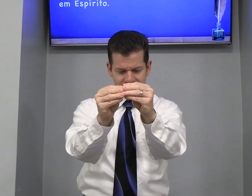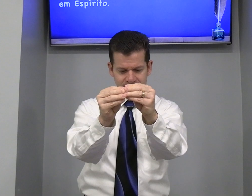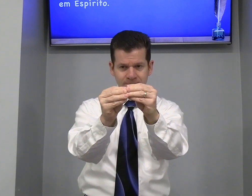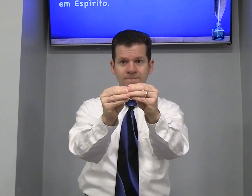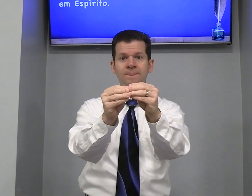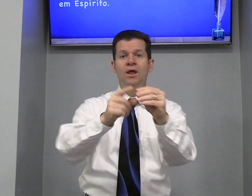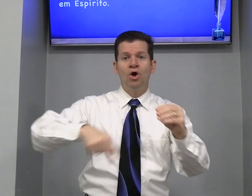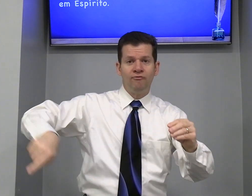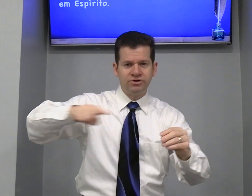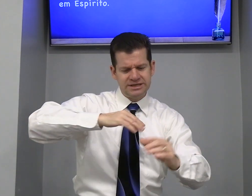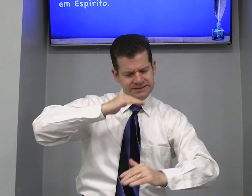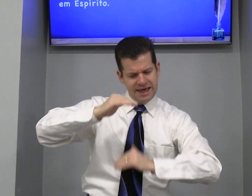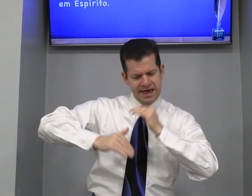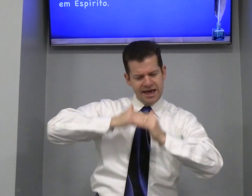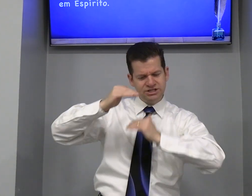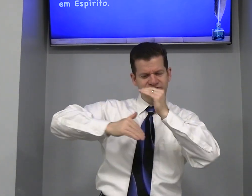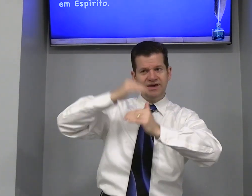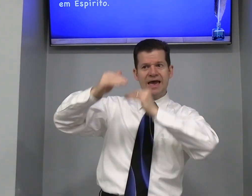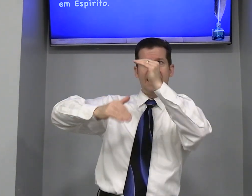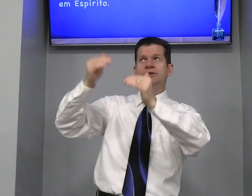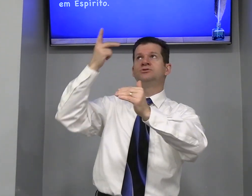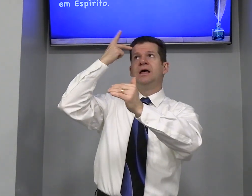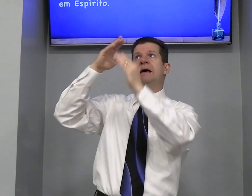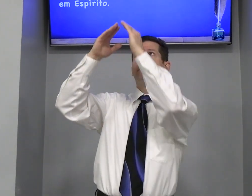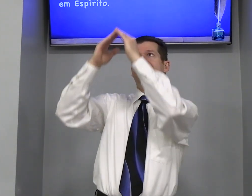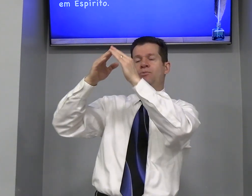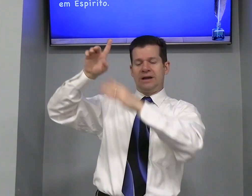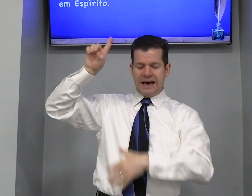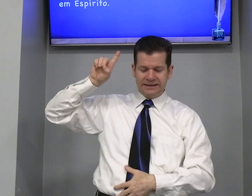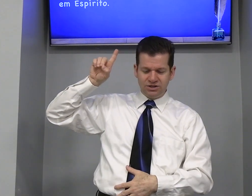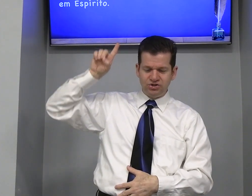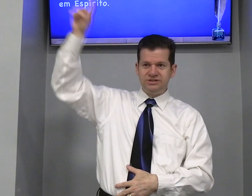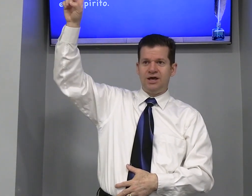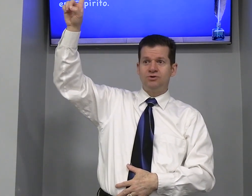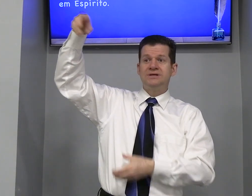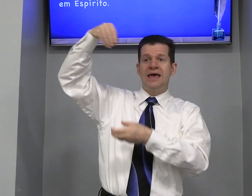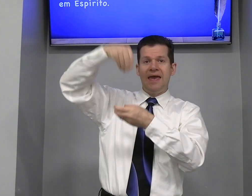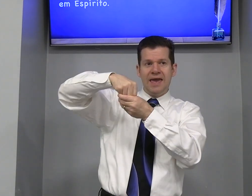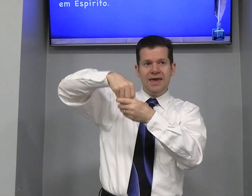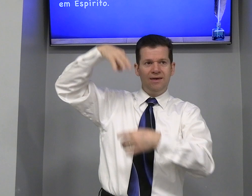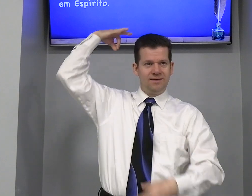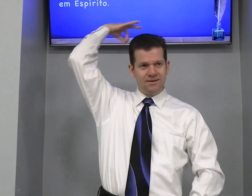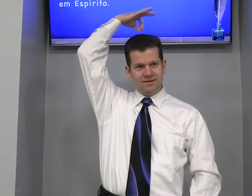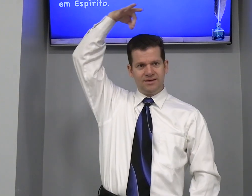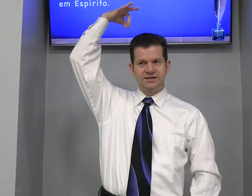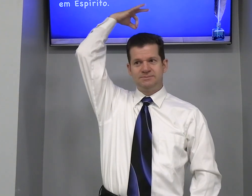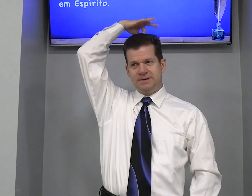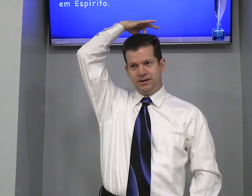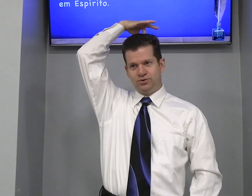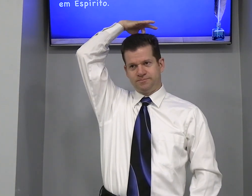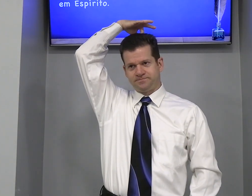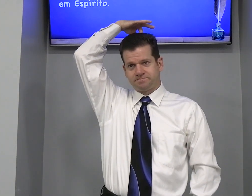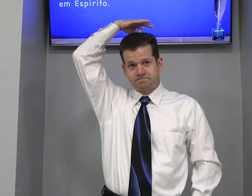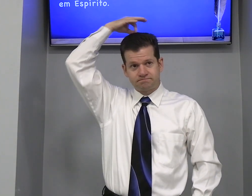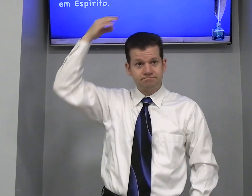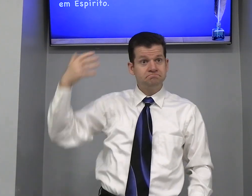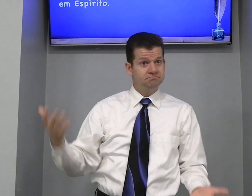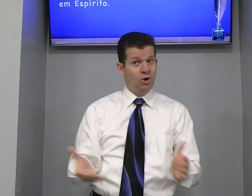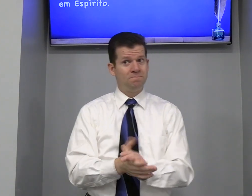Vocês Edificados Para a morada De Deus Em Espírito Então